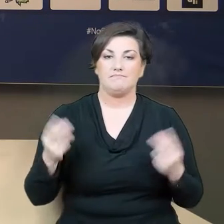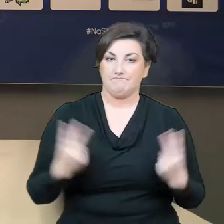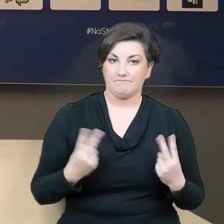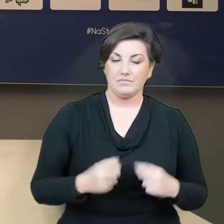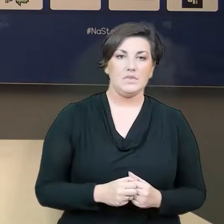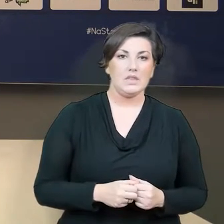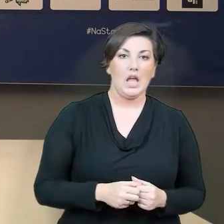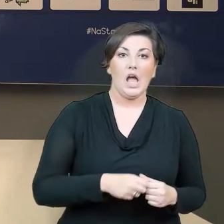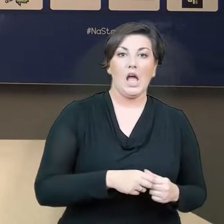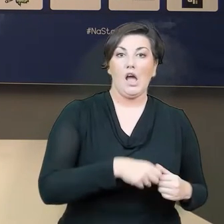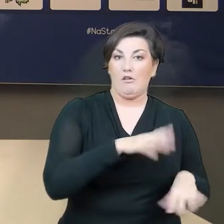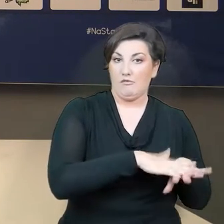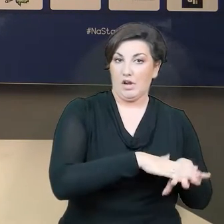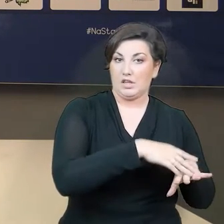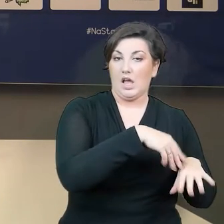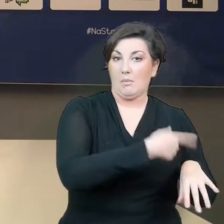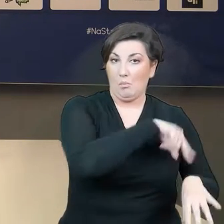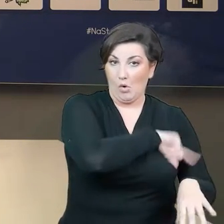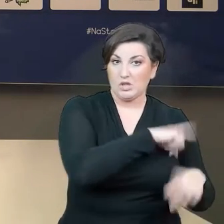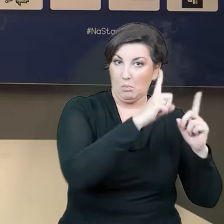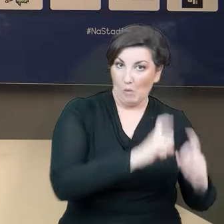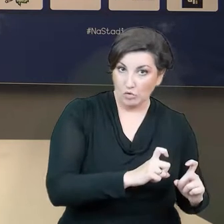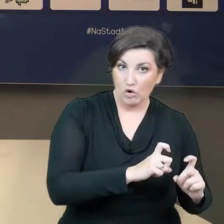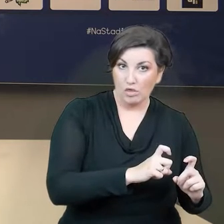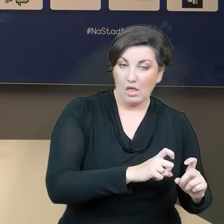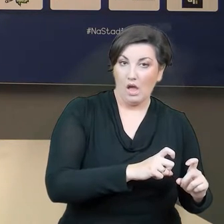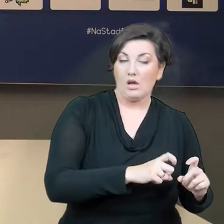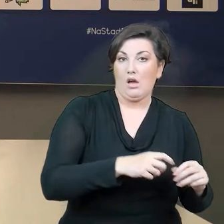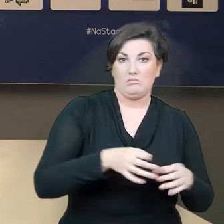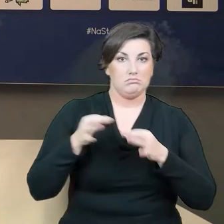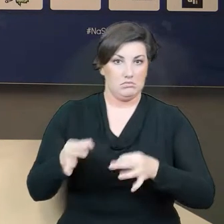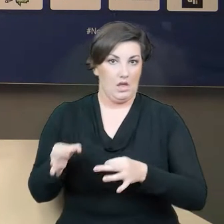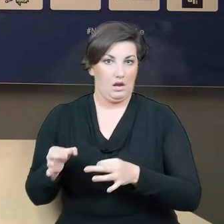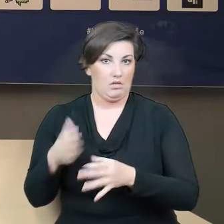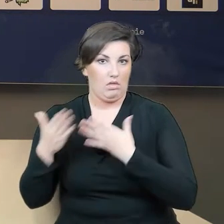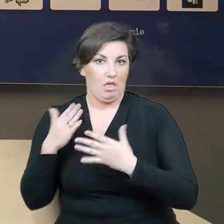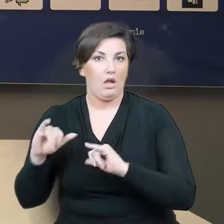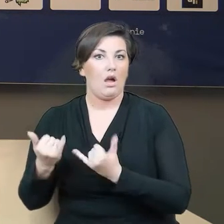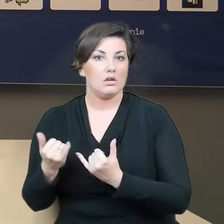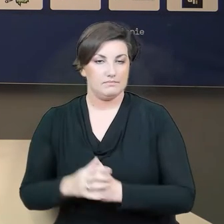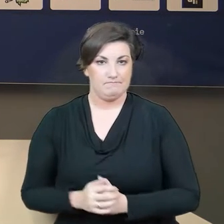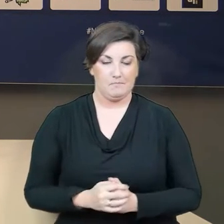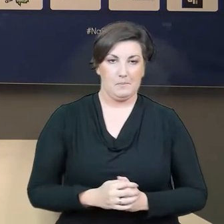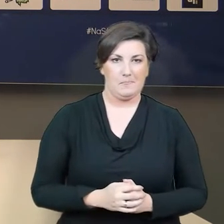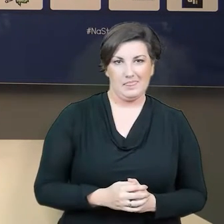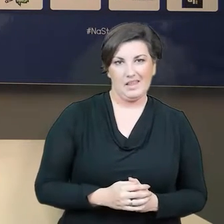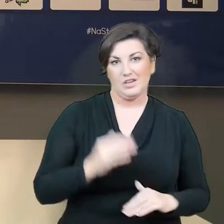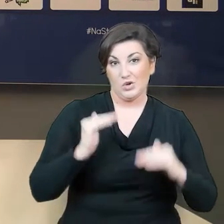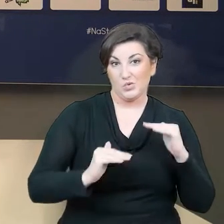się Warta Poznań z początku sezonu, gdy remisowała z Pogonią i Śląskiem, od tej obecnej? No podstawowa różnica to jest taka, że